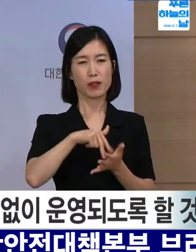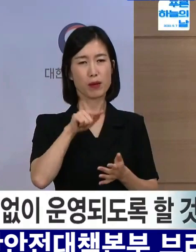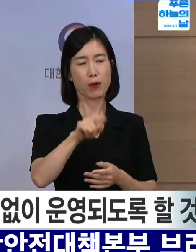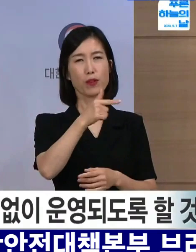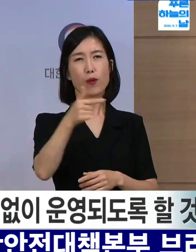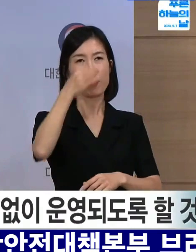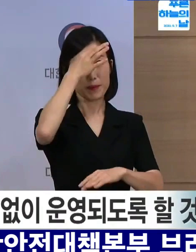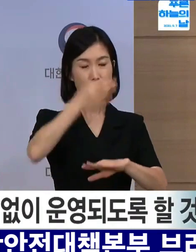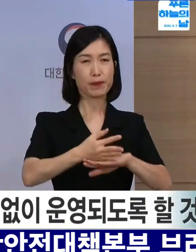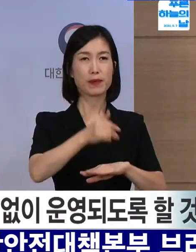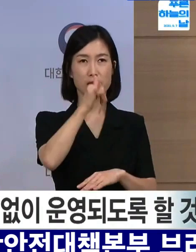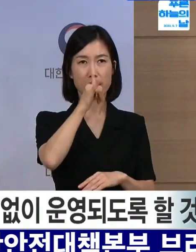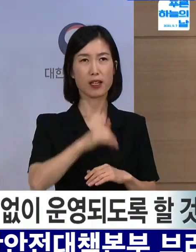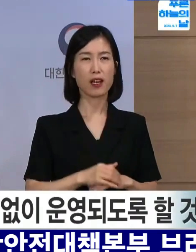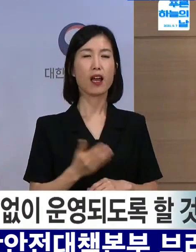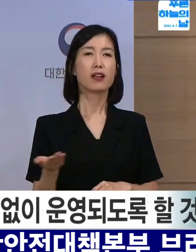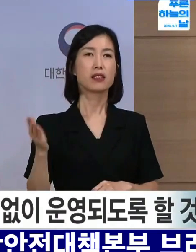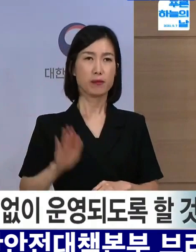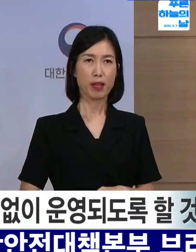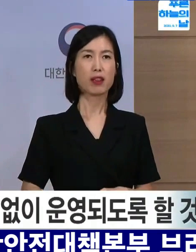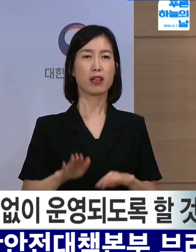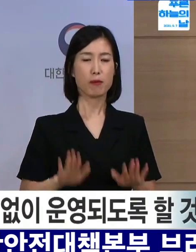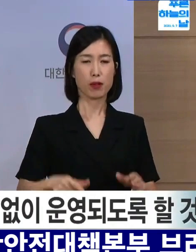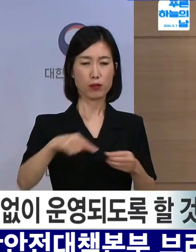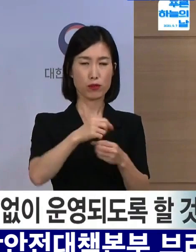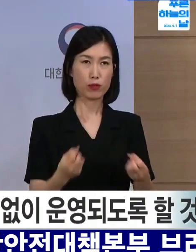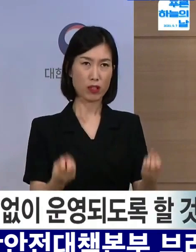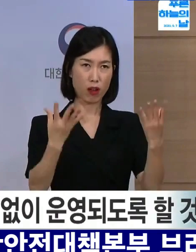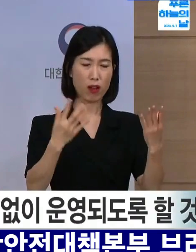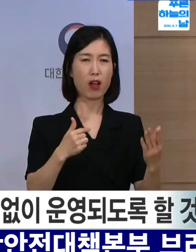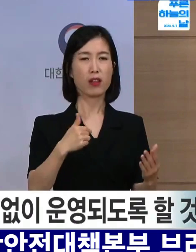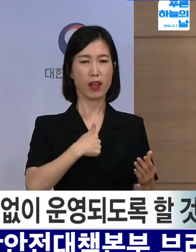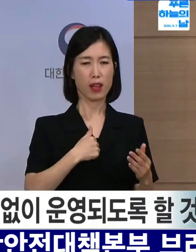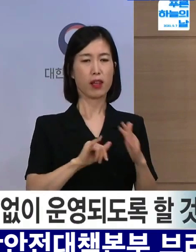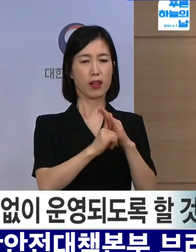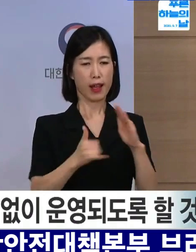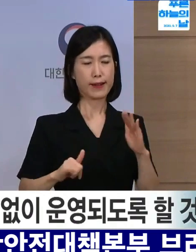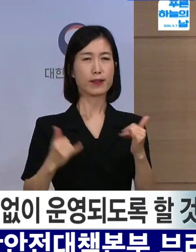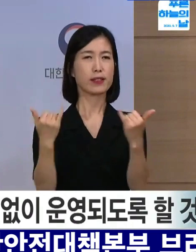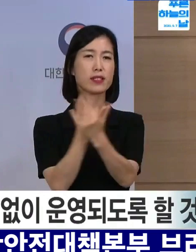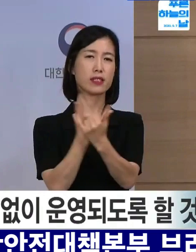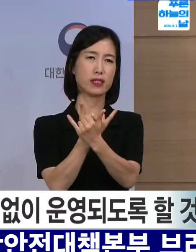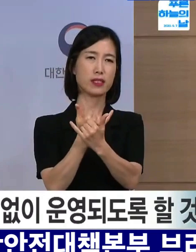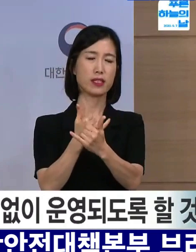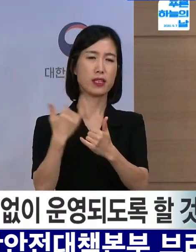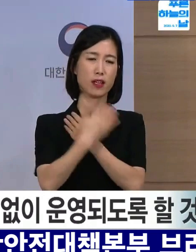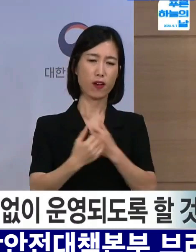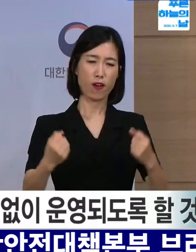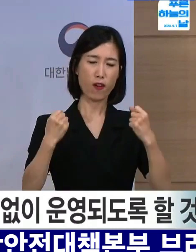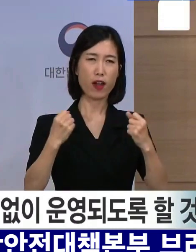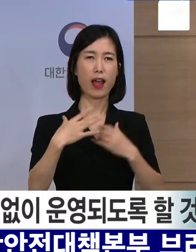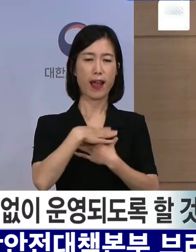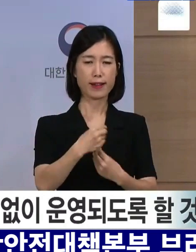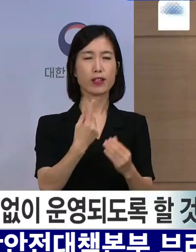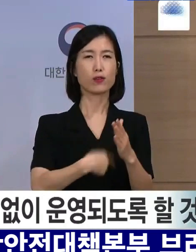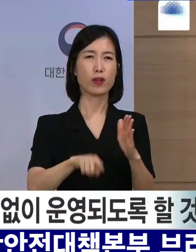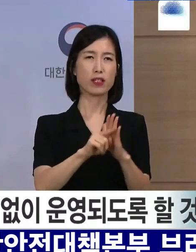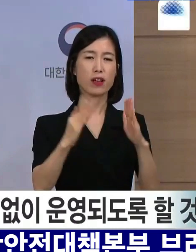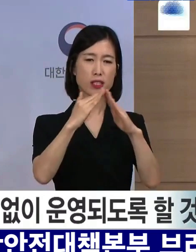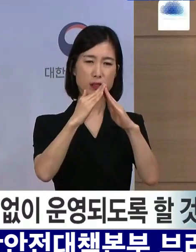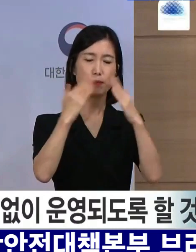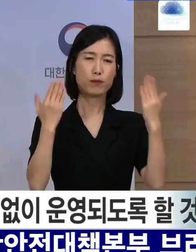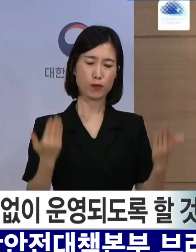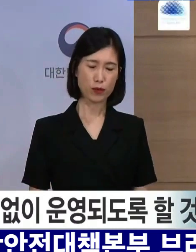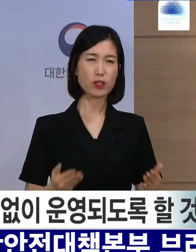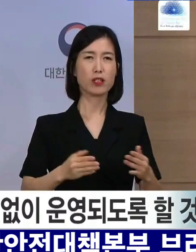매우 유감스럽습니다. 그러나 이번 추석은 나와 우리 가족과 친지의 안전을 위하여 집에서 쉬는 것을